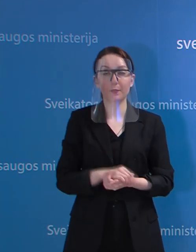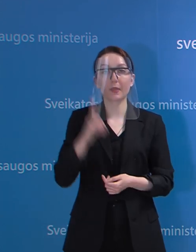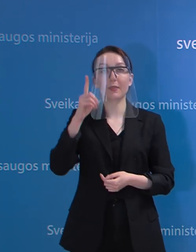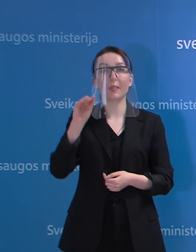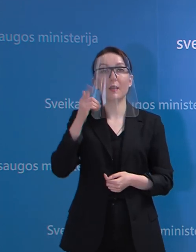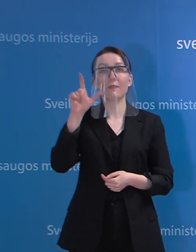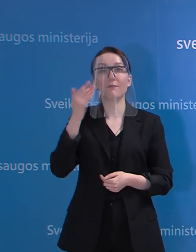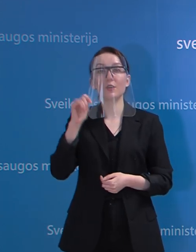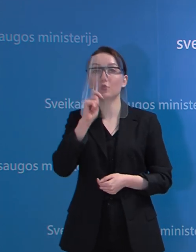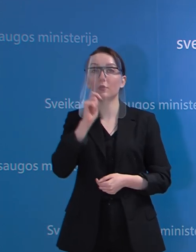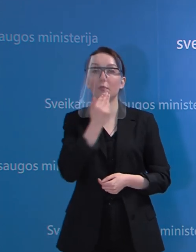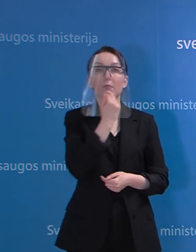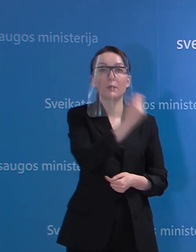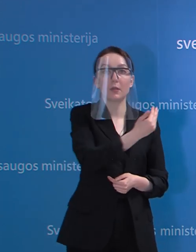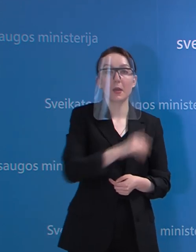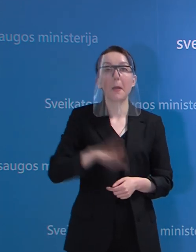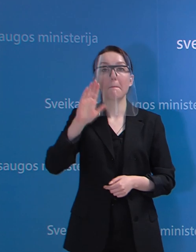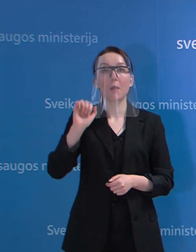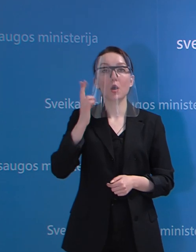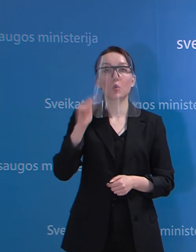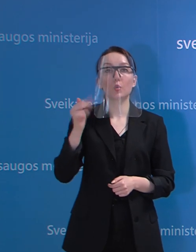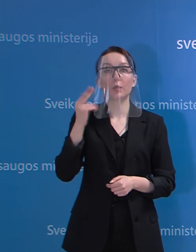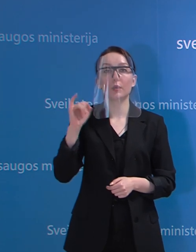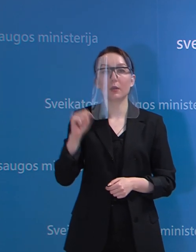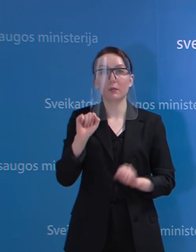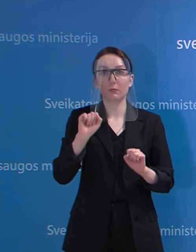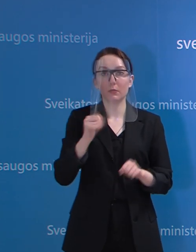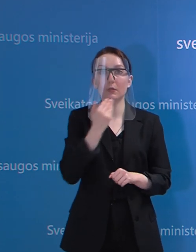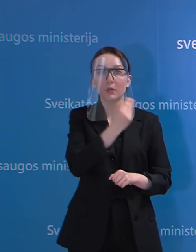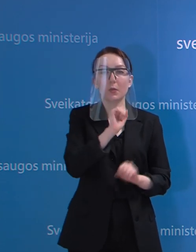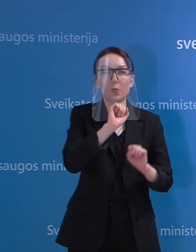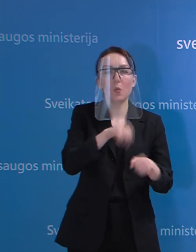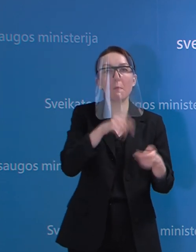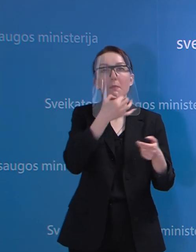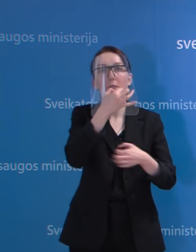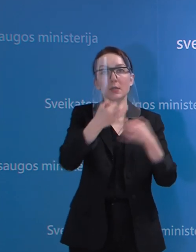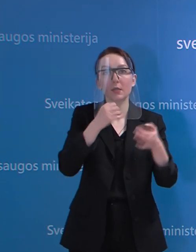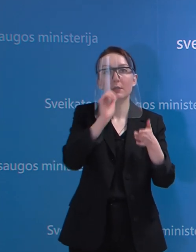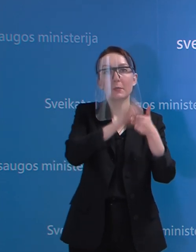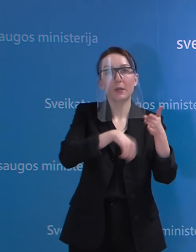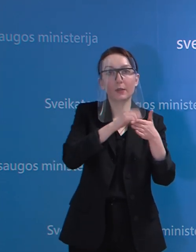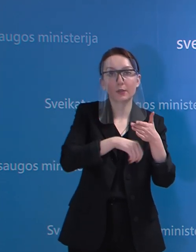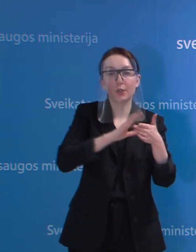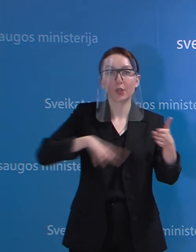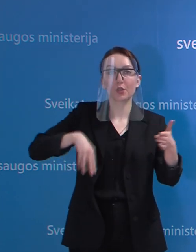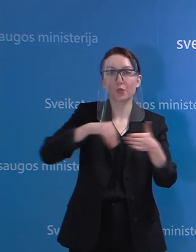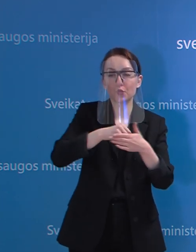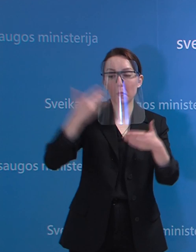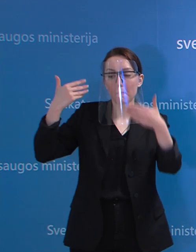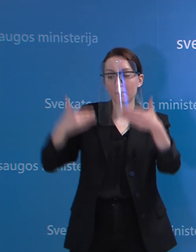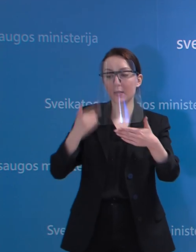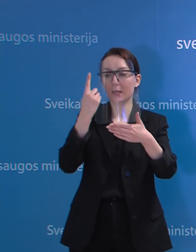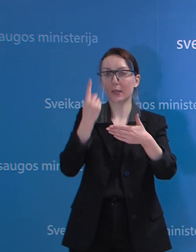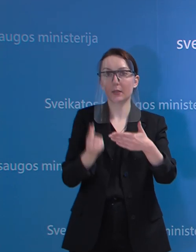žurnalistė klausė. Gintarė Bakūnaite, ar galite konkrečiai vardinti priežastis, kodėl iki šiol per parą buvo